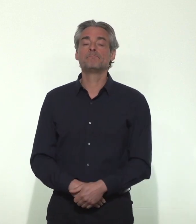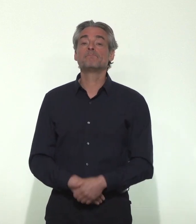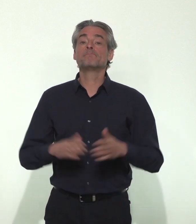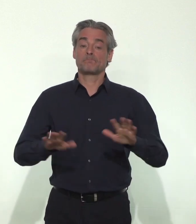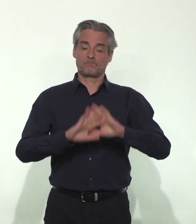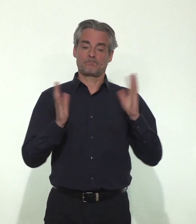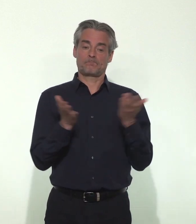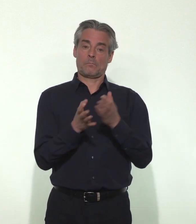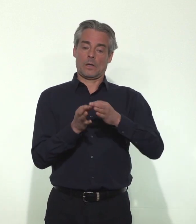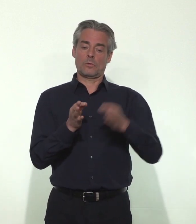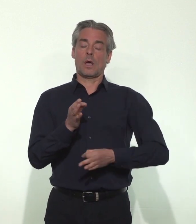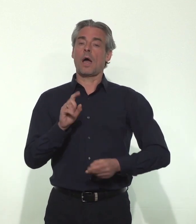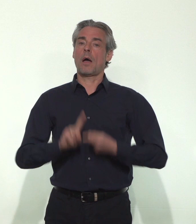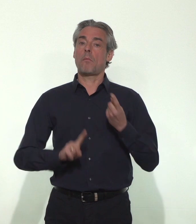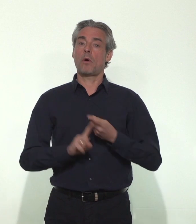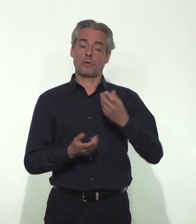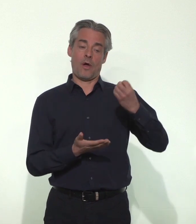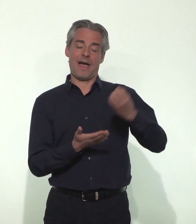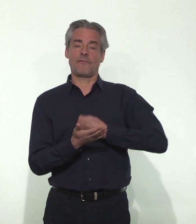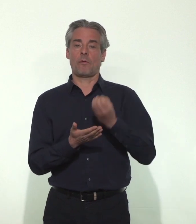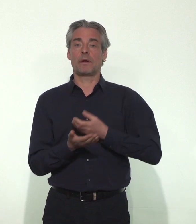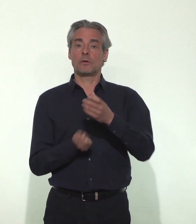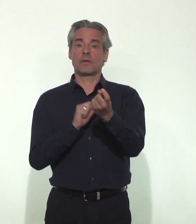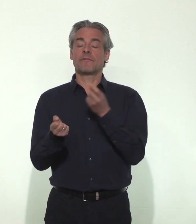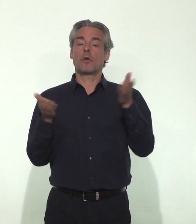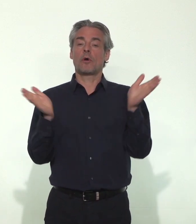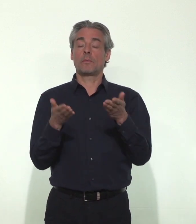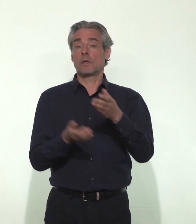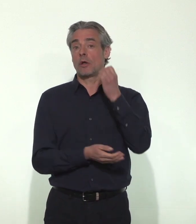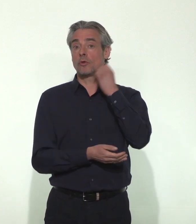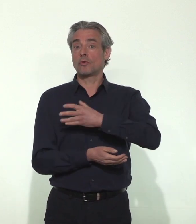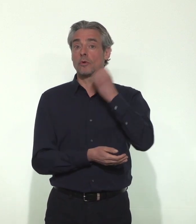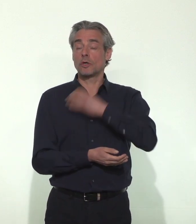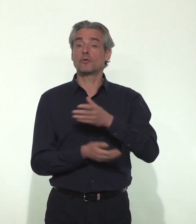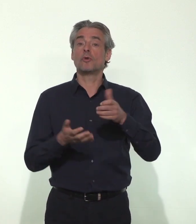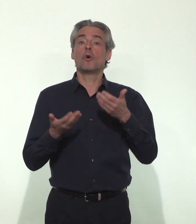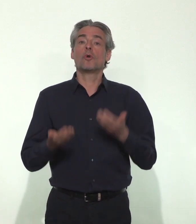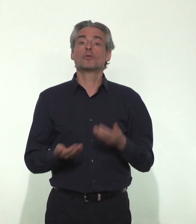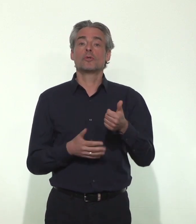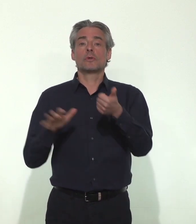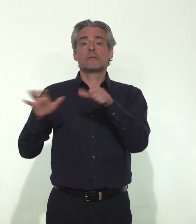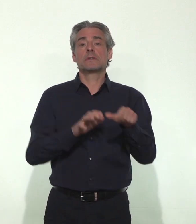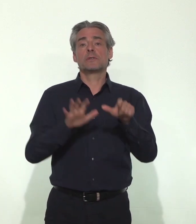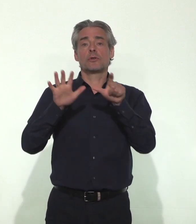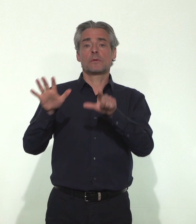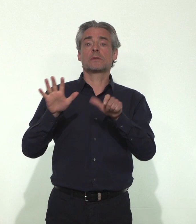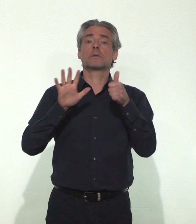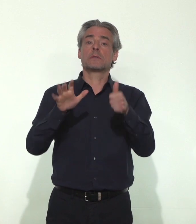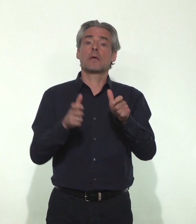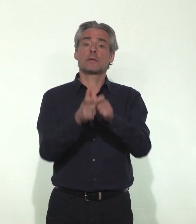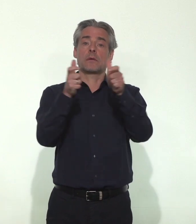Résultats les plus importants, les données hospitalières quotidiennes. Aujourd'hui, 676 établissements